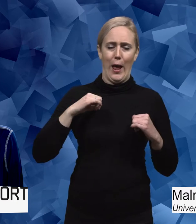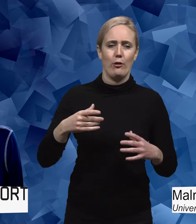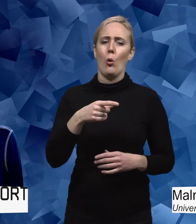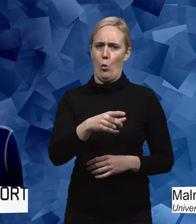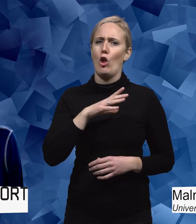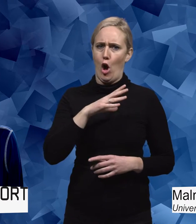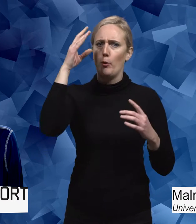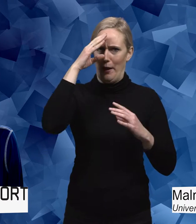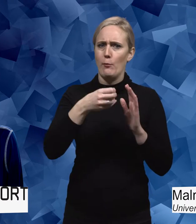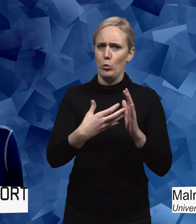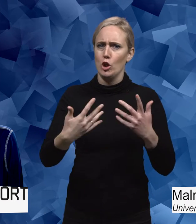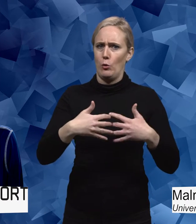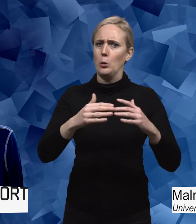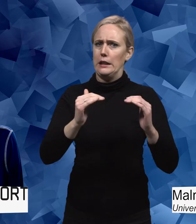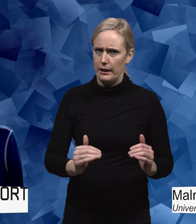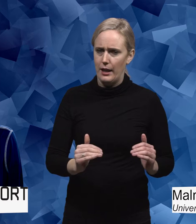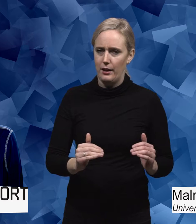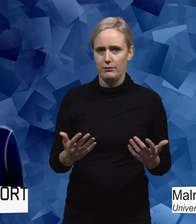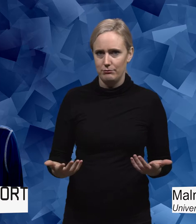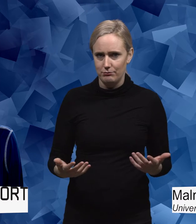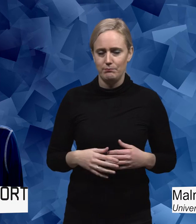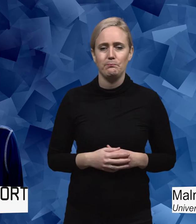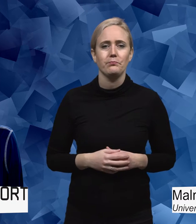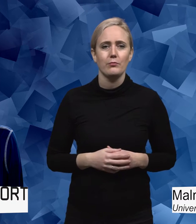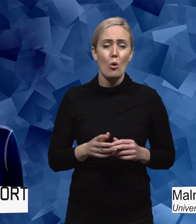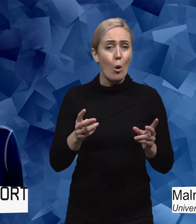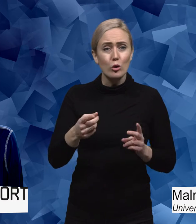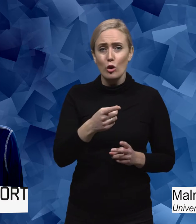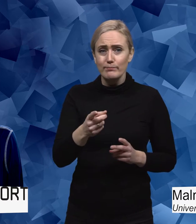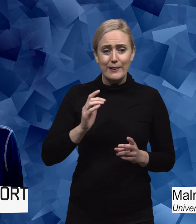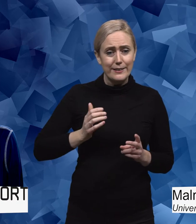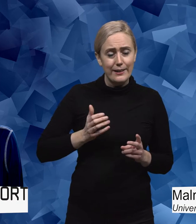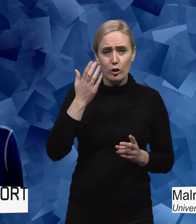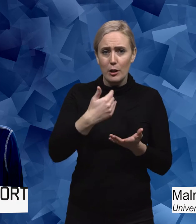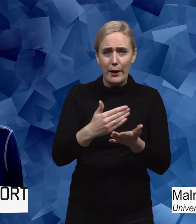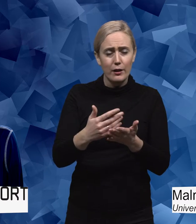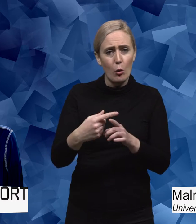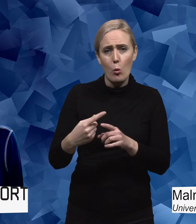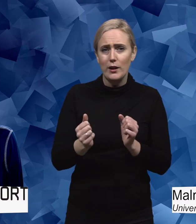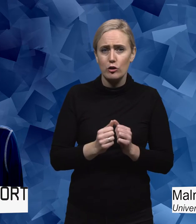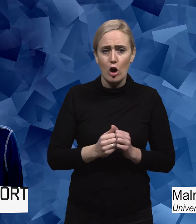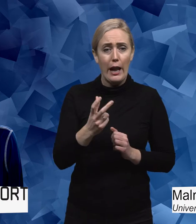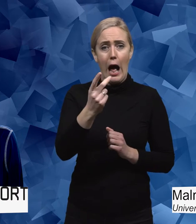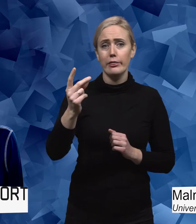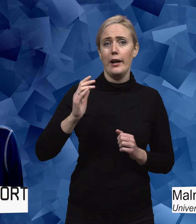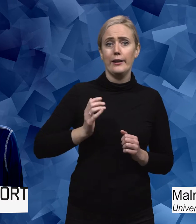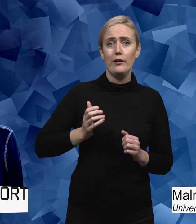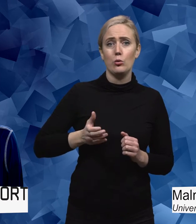problem. Och de kunde också berätta om andra unga kvinnors problem. Men även där